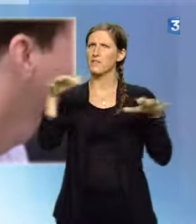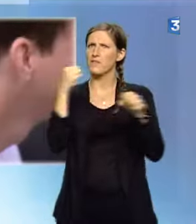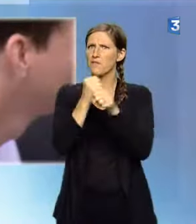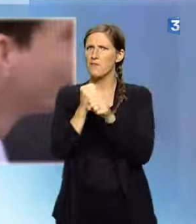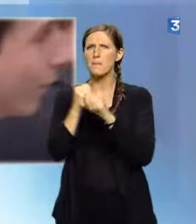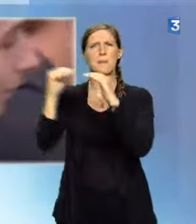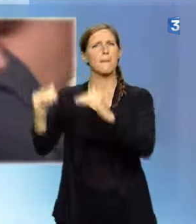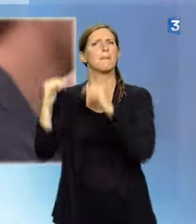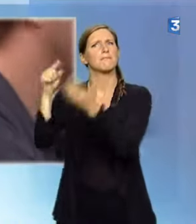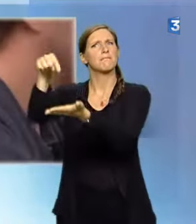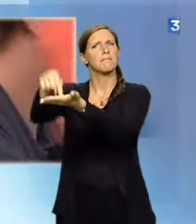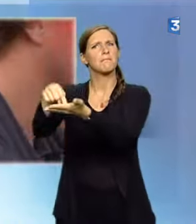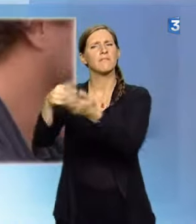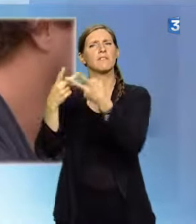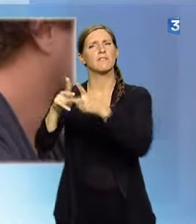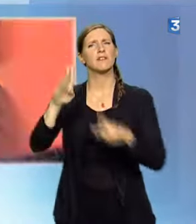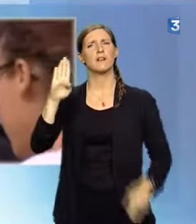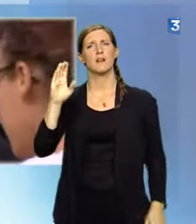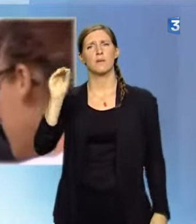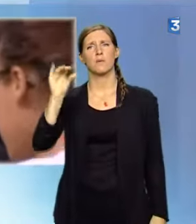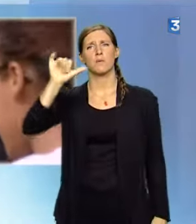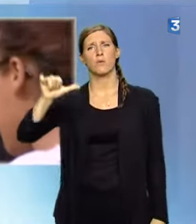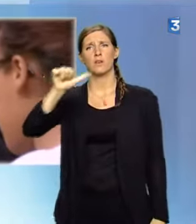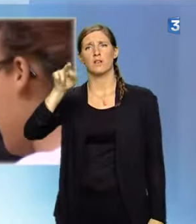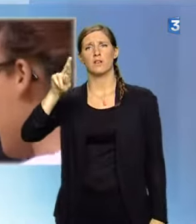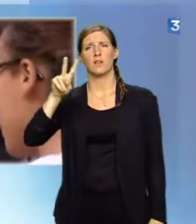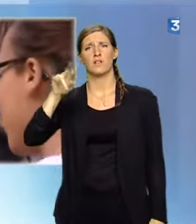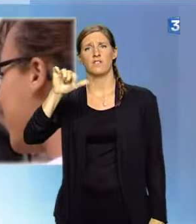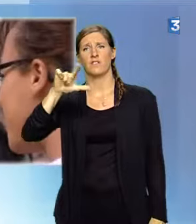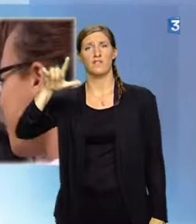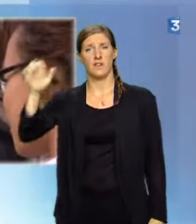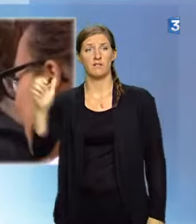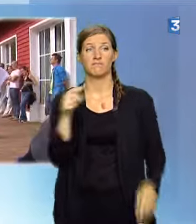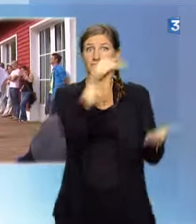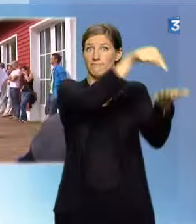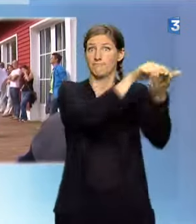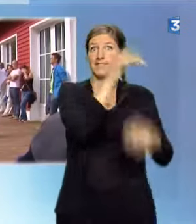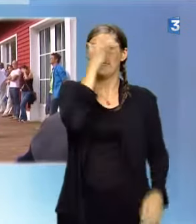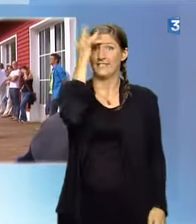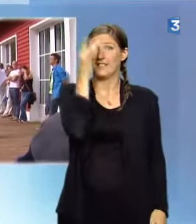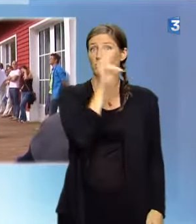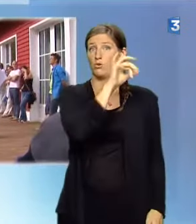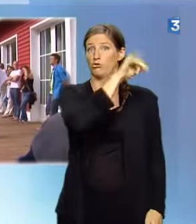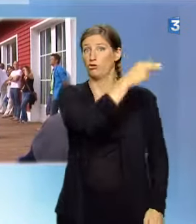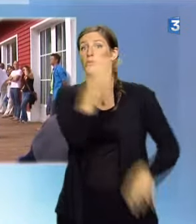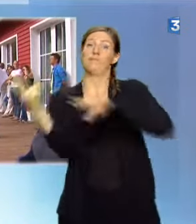les autres. Les élèves et les professeurs se sont installés à Saint-Trojan, après 29 ans à Boyarville.